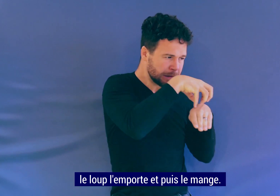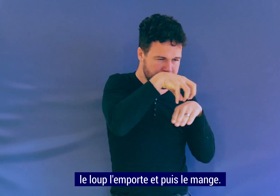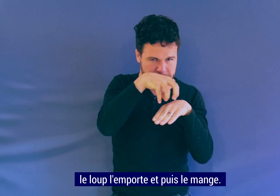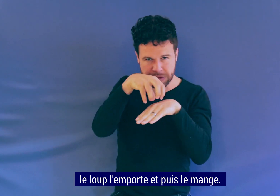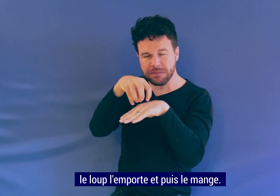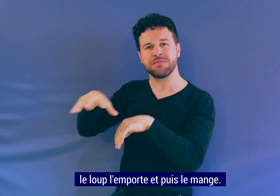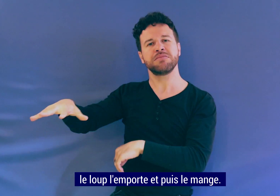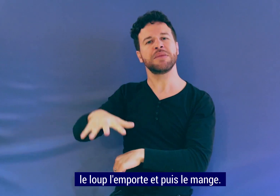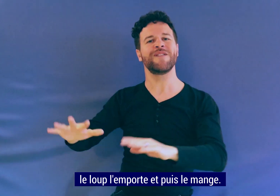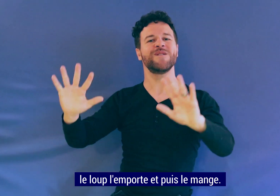le mange.